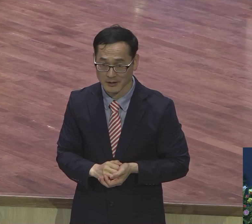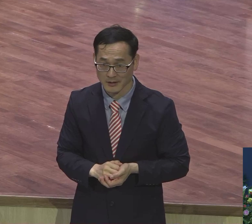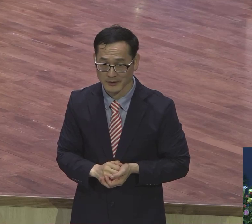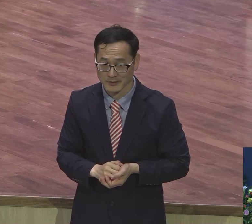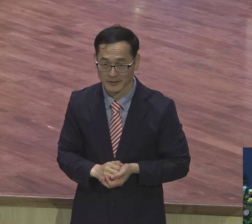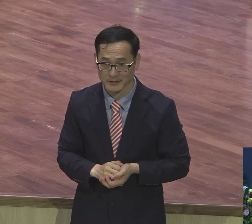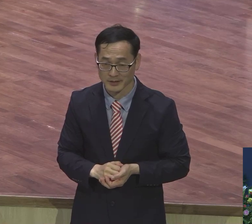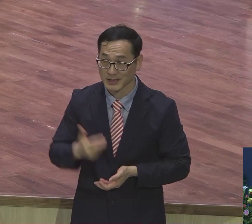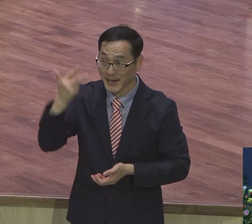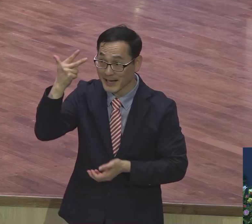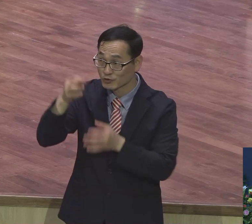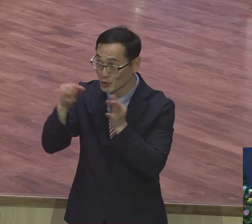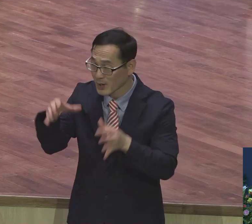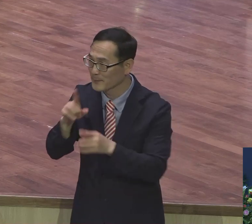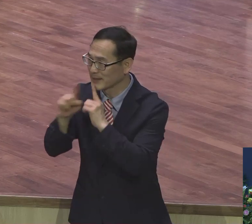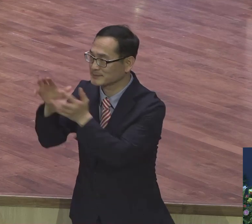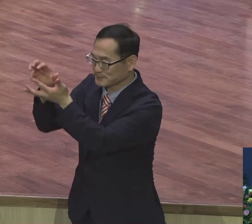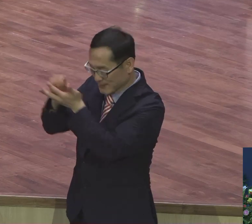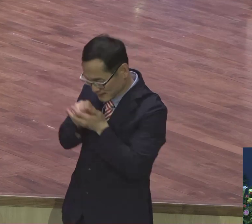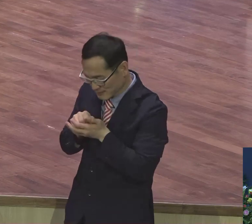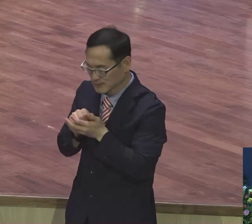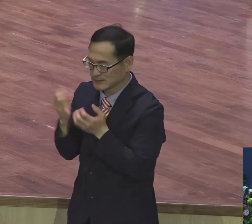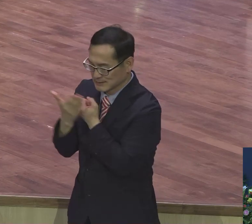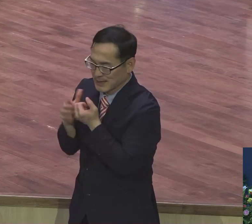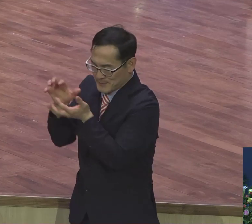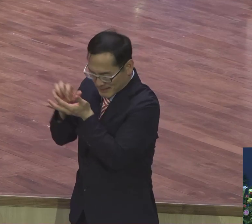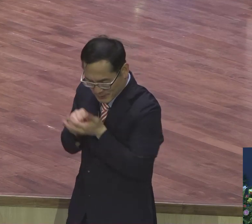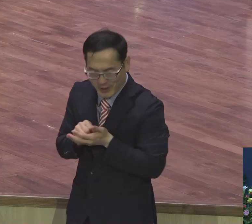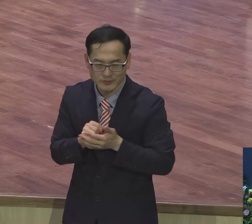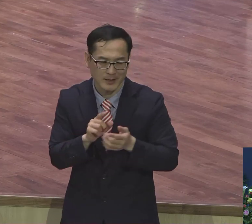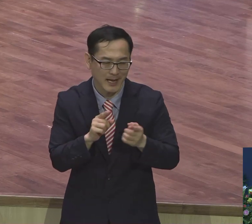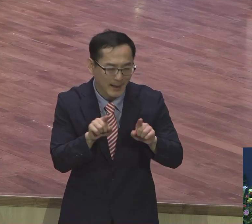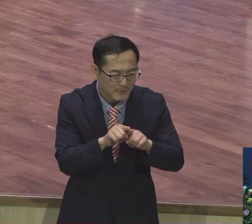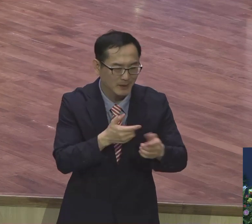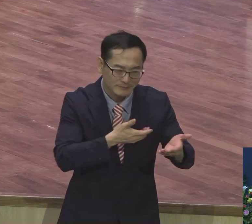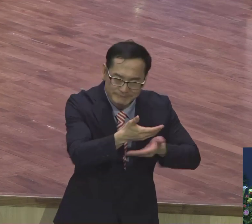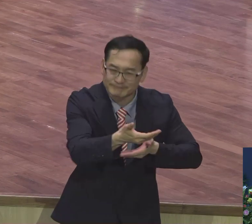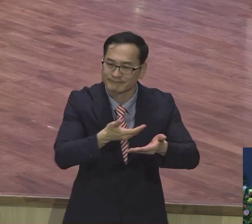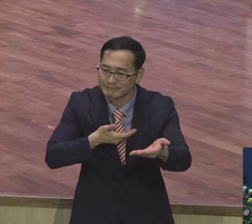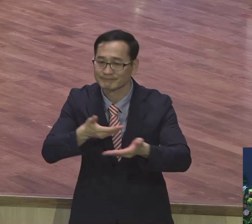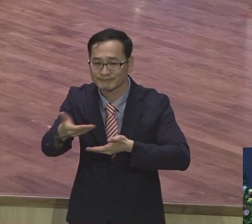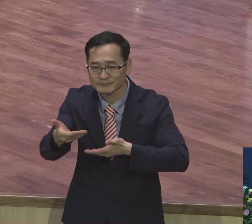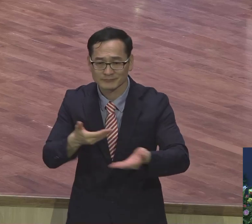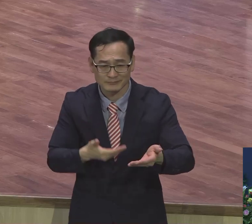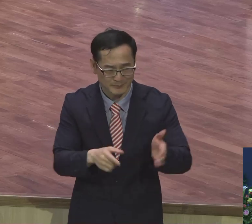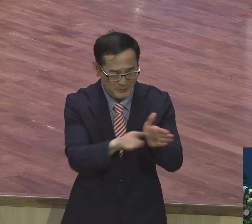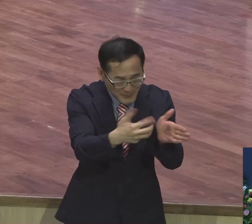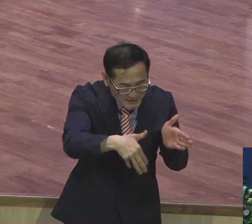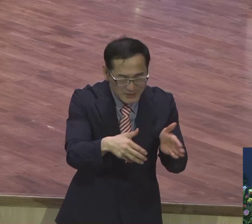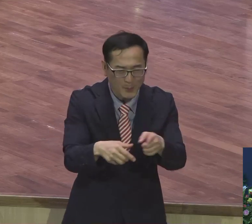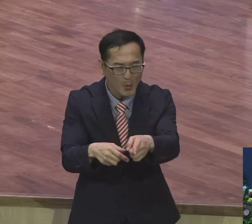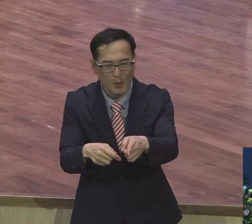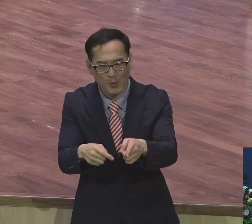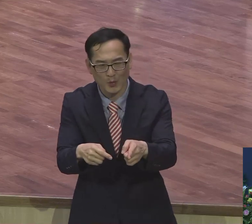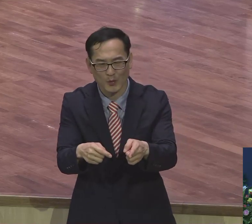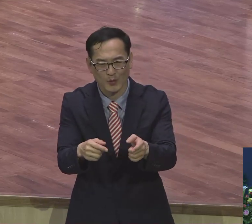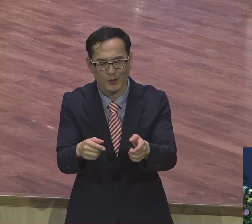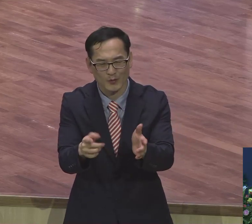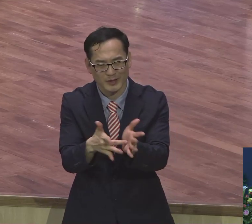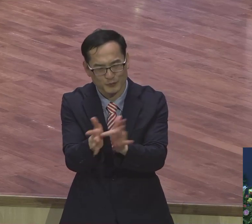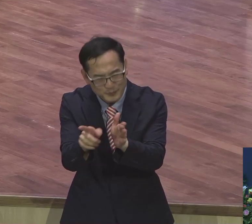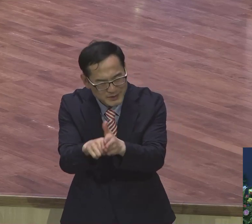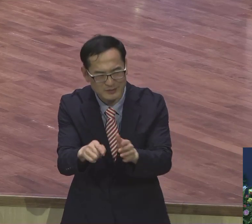이번 주간 받은 말씀 내가 단 한 명 누구하고도 불신자든 신자든 그것이 랩너트든